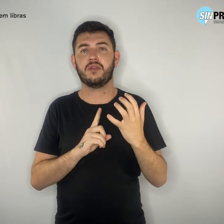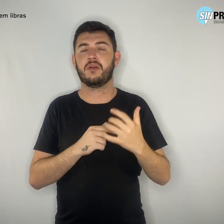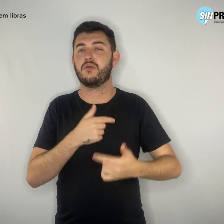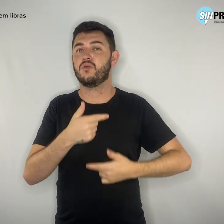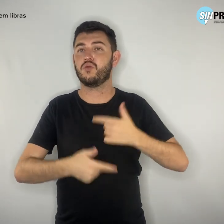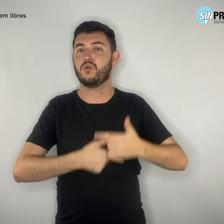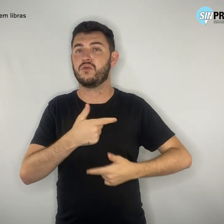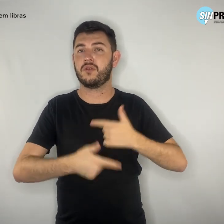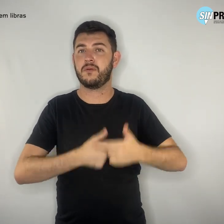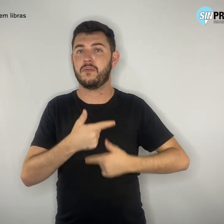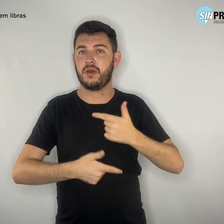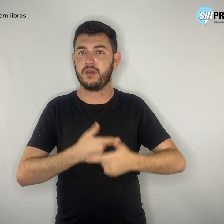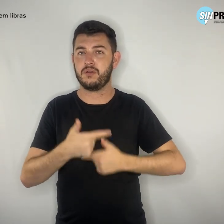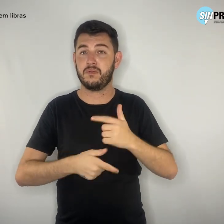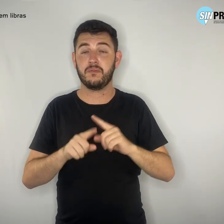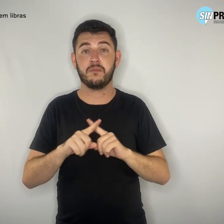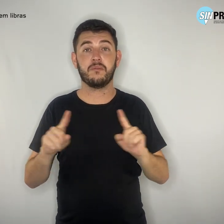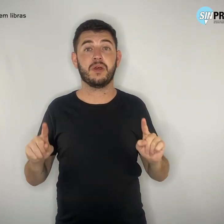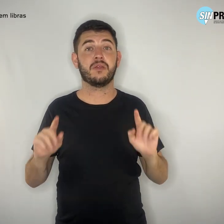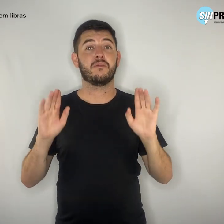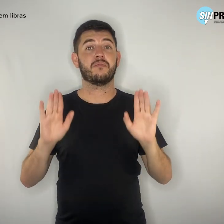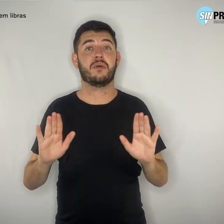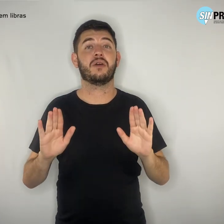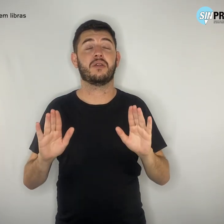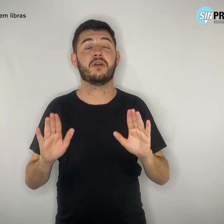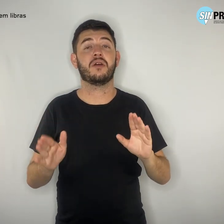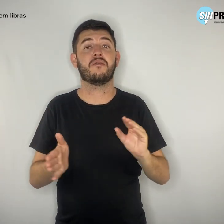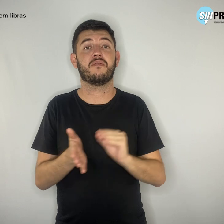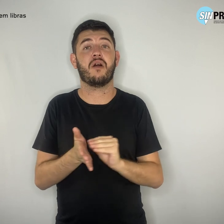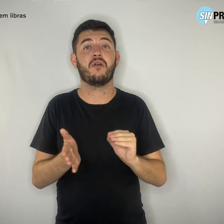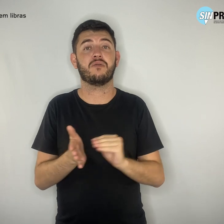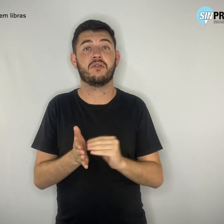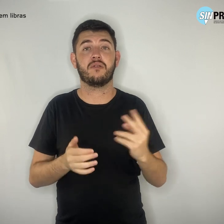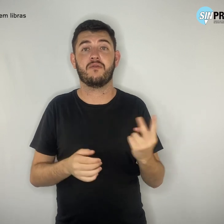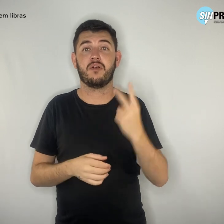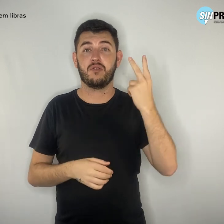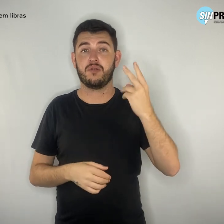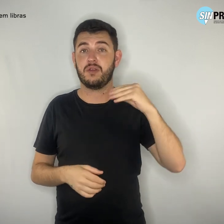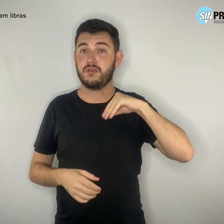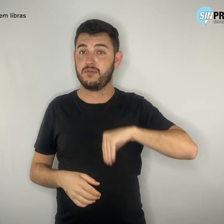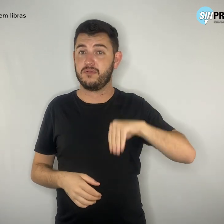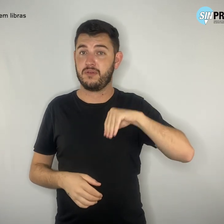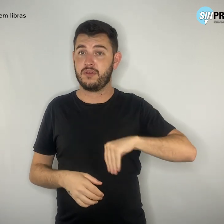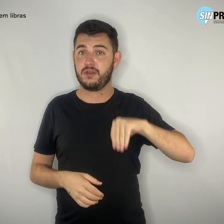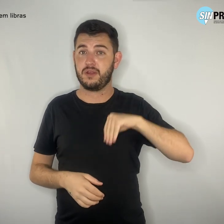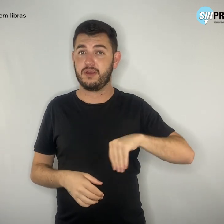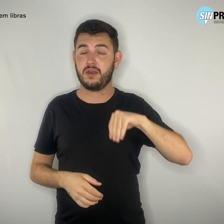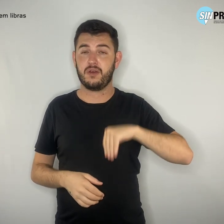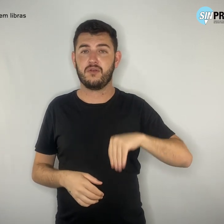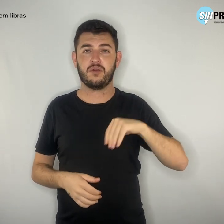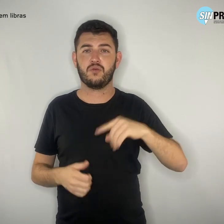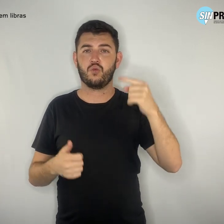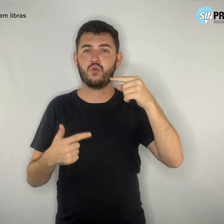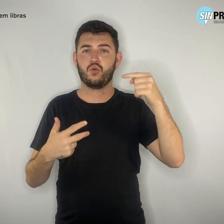sua profissão e a desvalorização salarial, por exemplo. Isso tudo favorece o